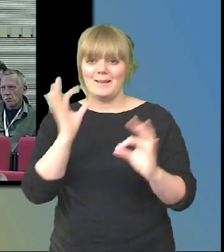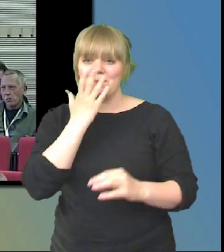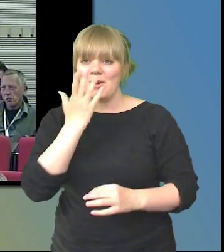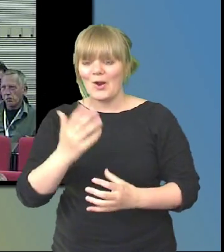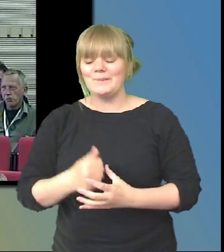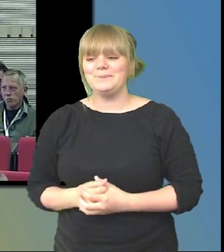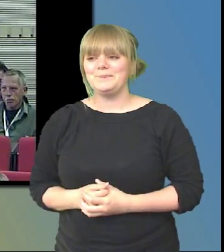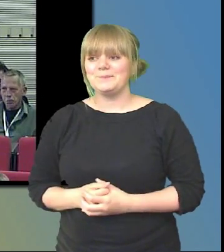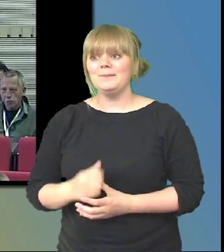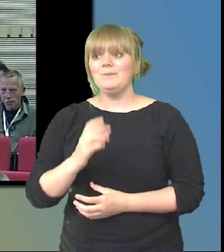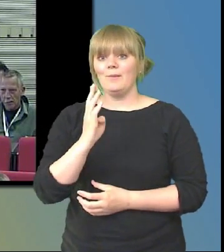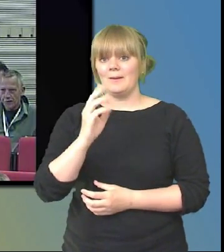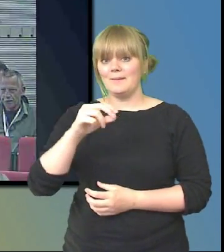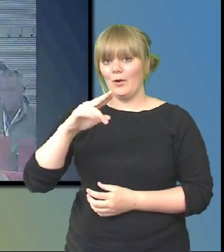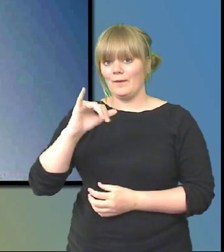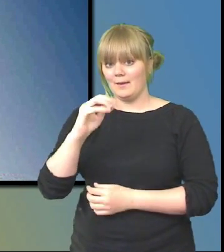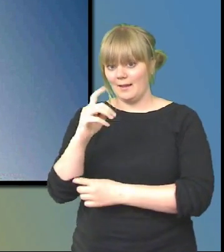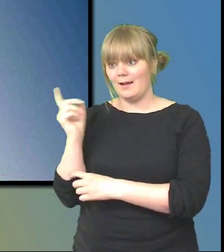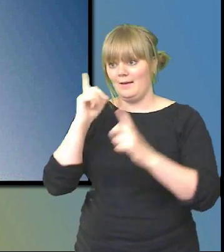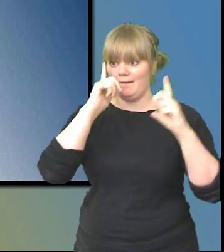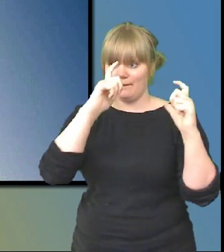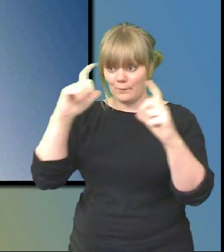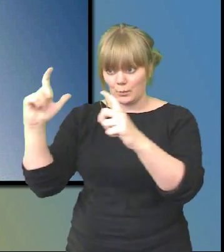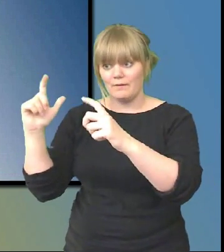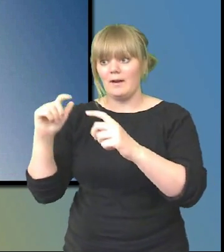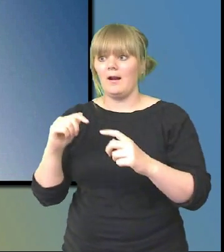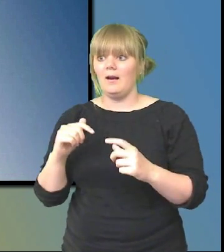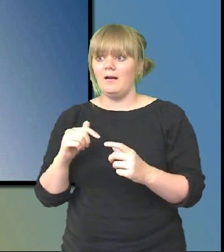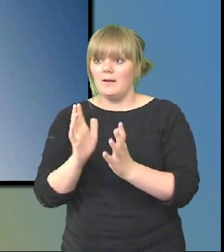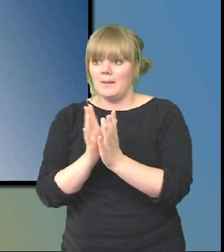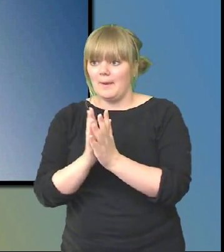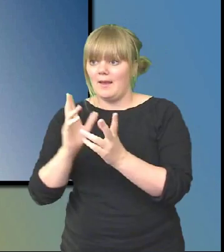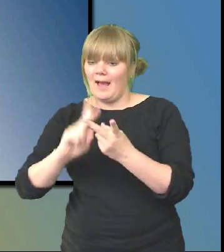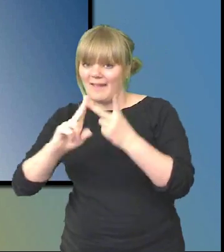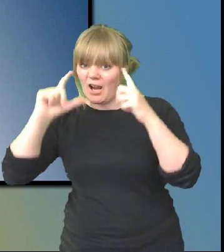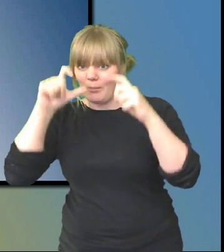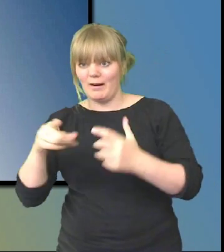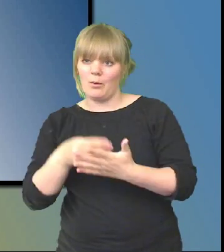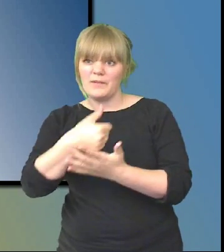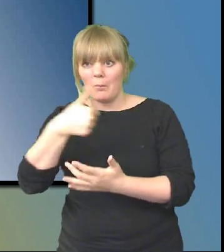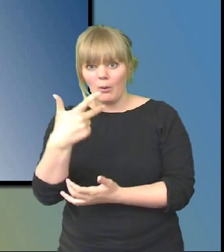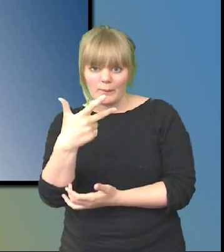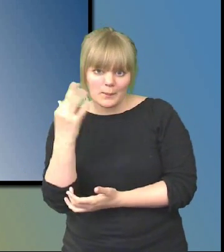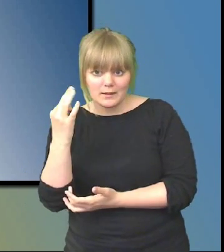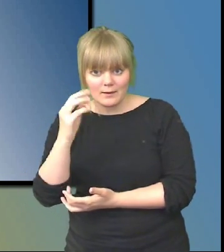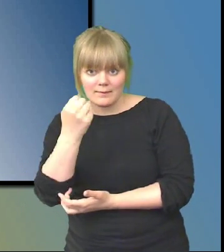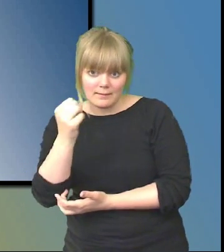fotograferar där tillsammans med en lite billigare kamera för en 800-900 spänn och en